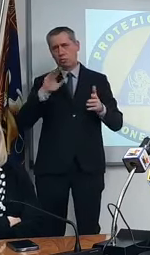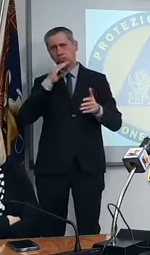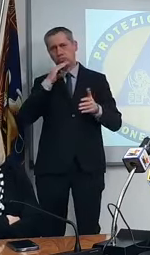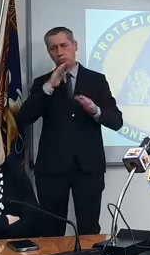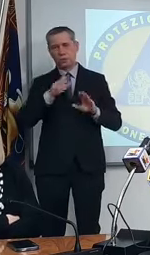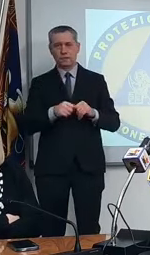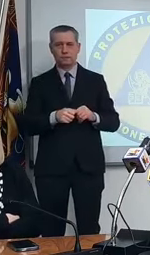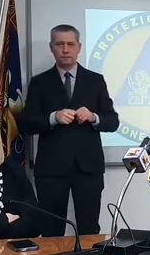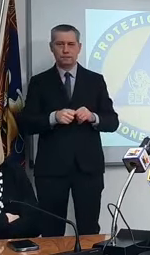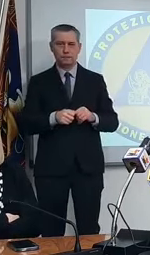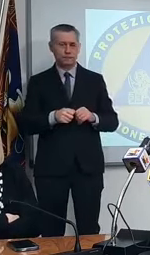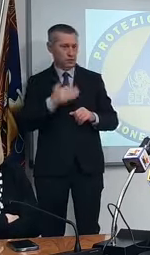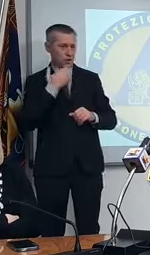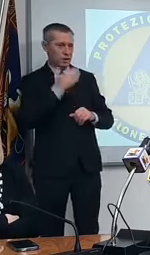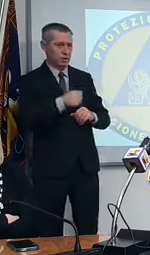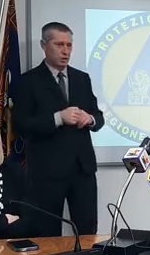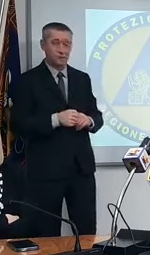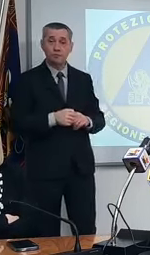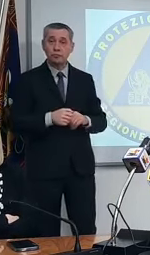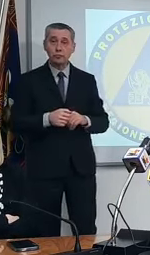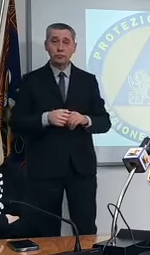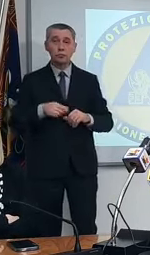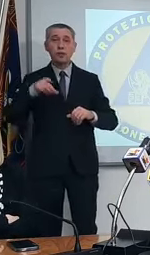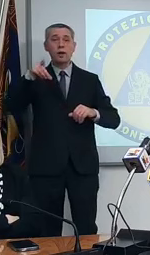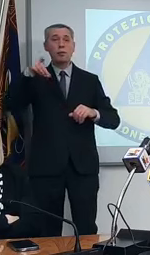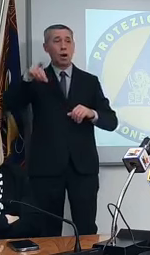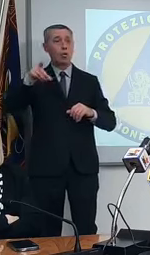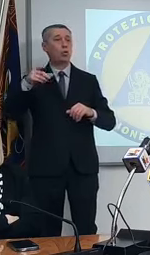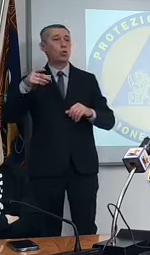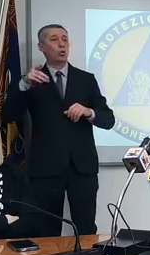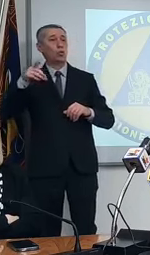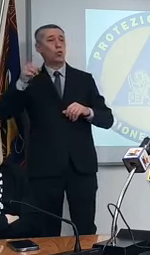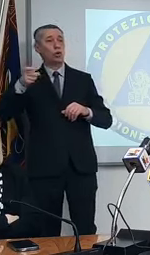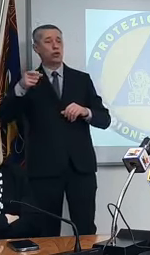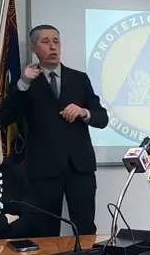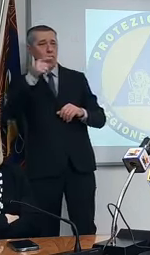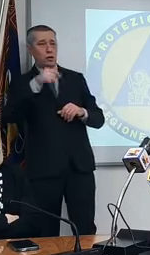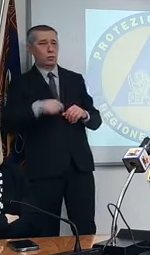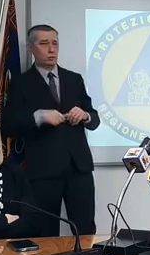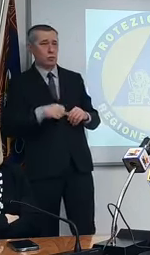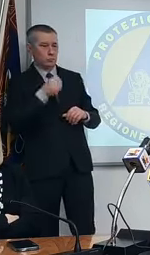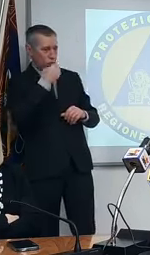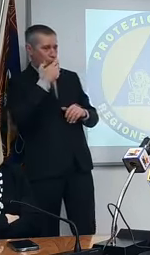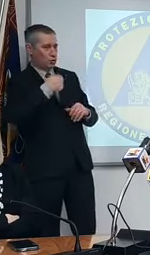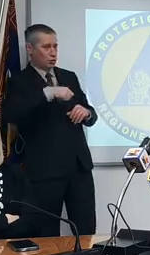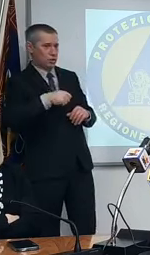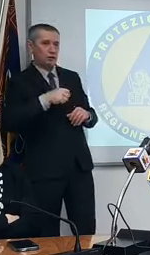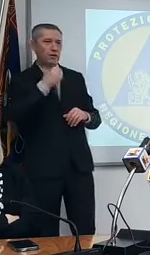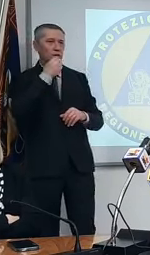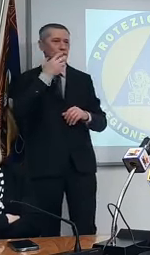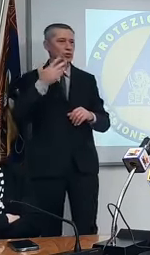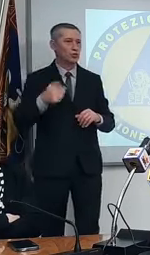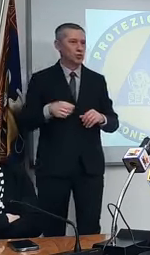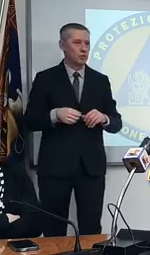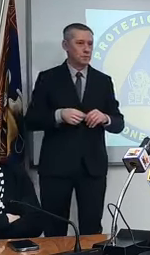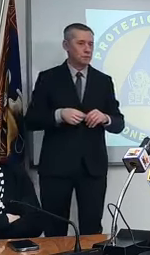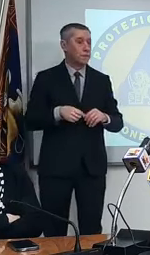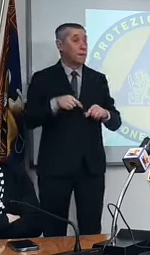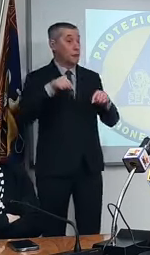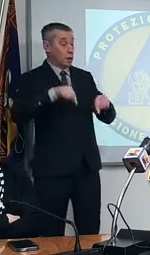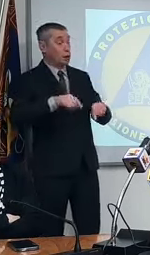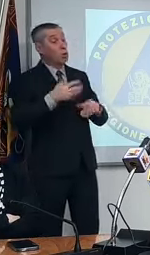Paolo Guidone buongiorno buongiorno presidente buongiorno allora in questi giorni molti